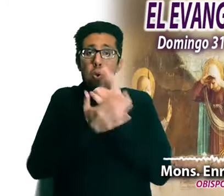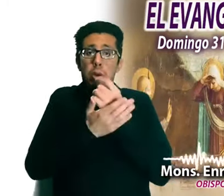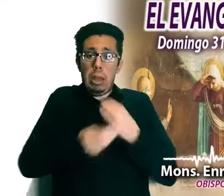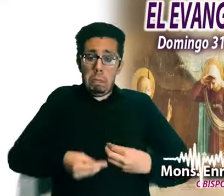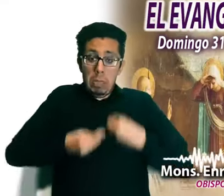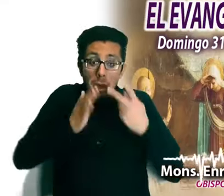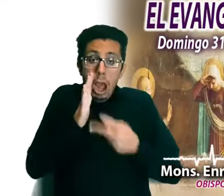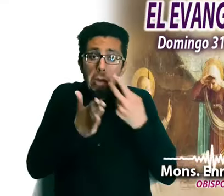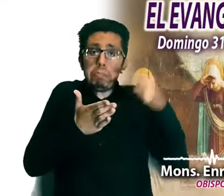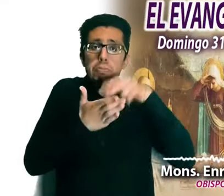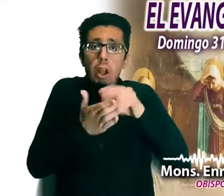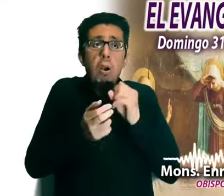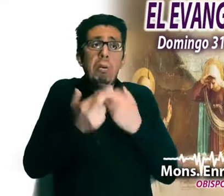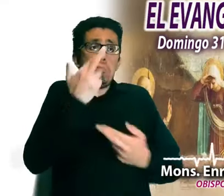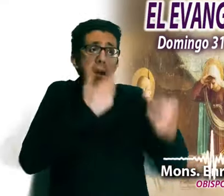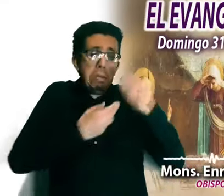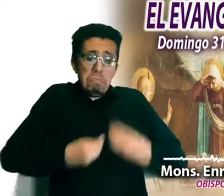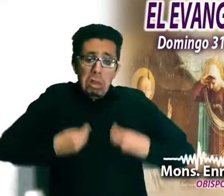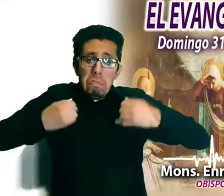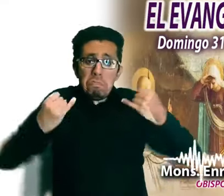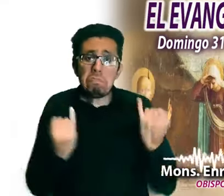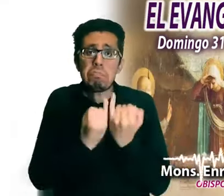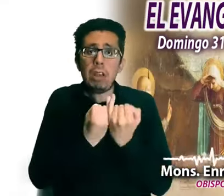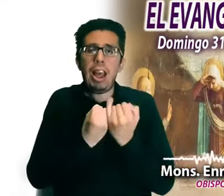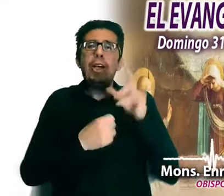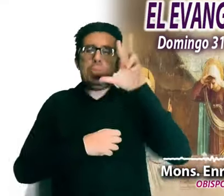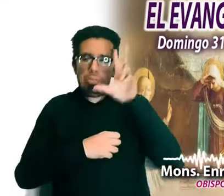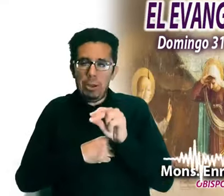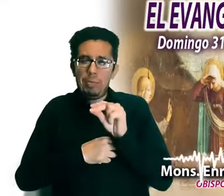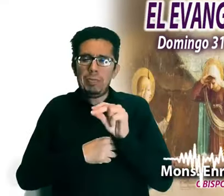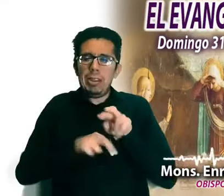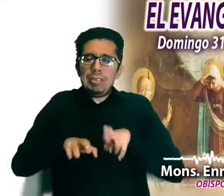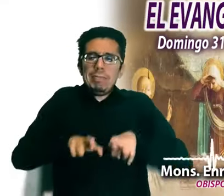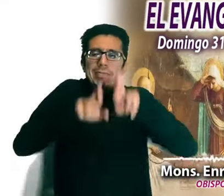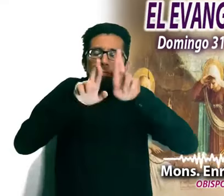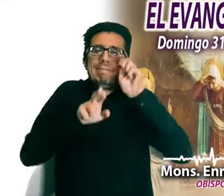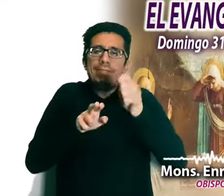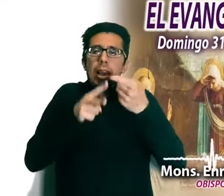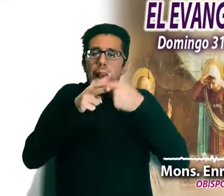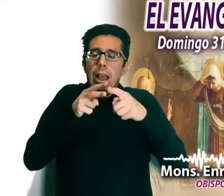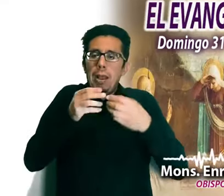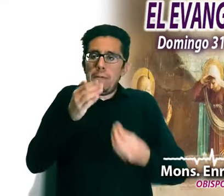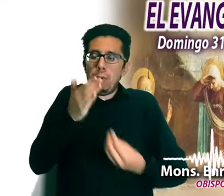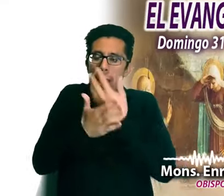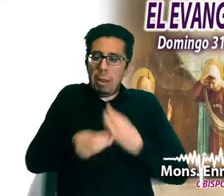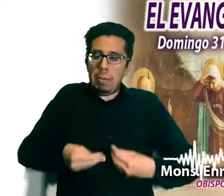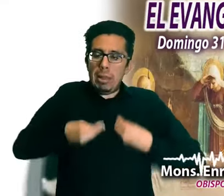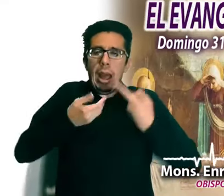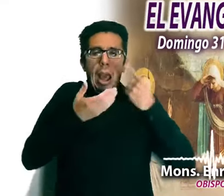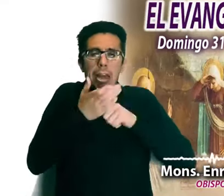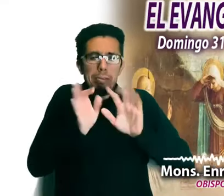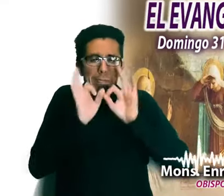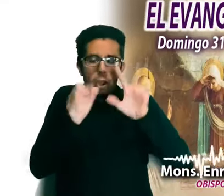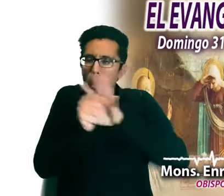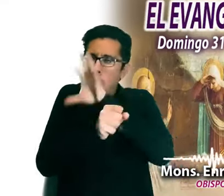es mucho más que retornar a la vida de siempre. Es iniciar una nueva vida, llena de plenitud y de